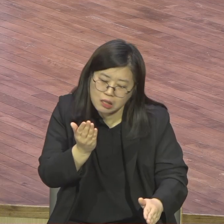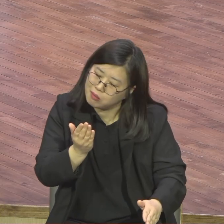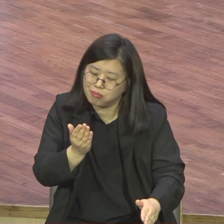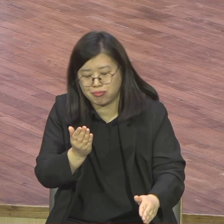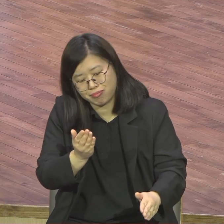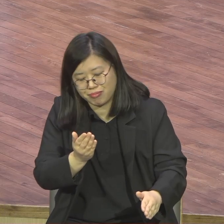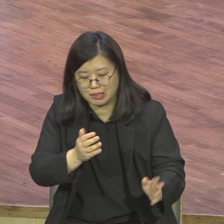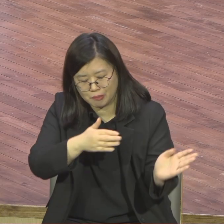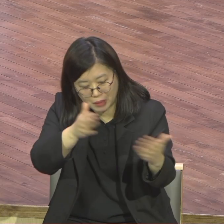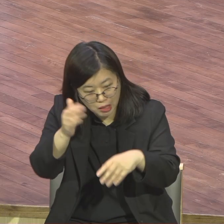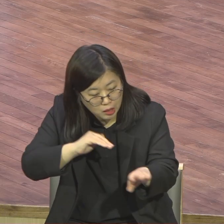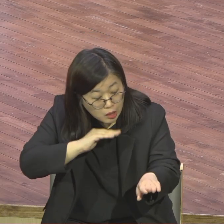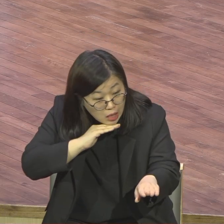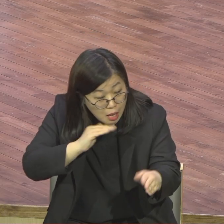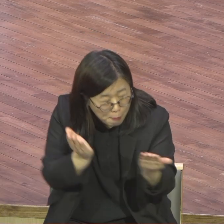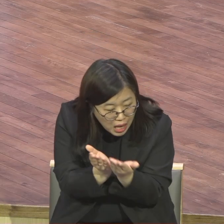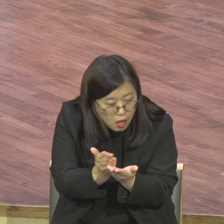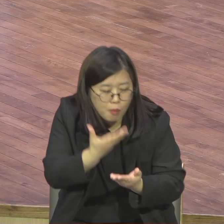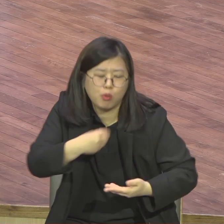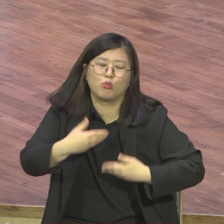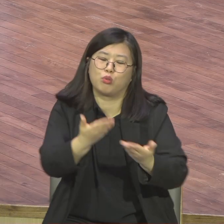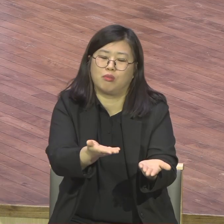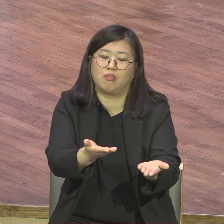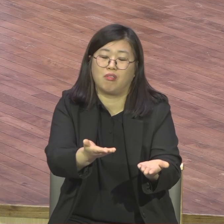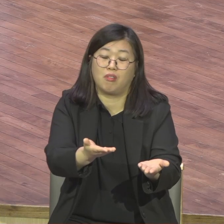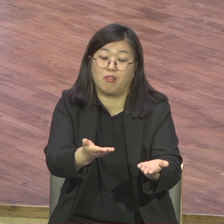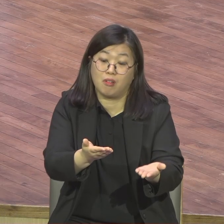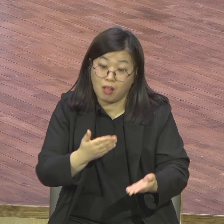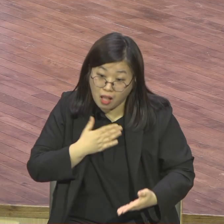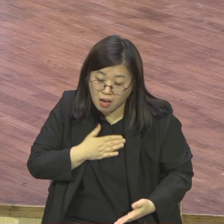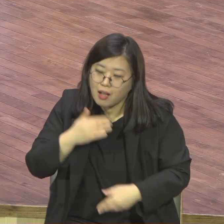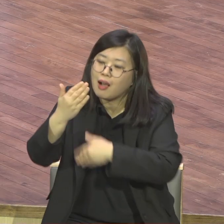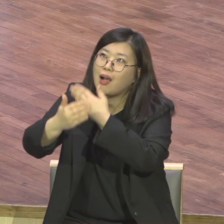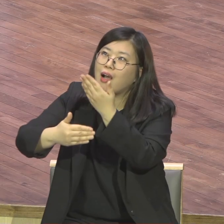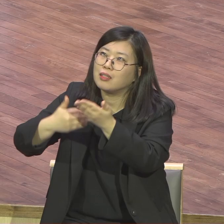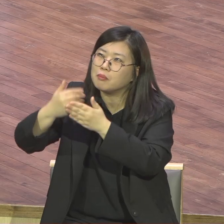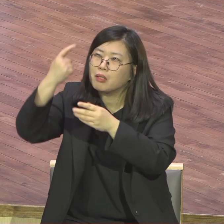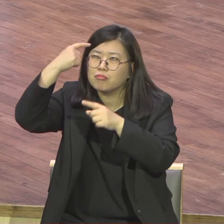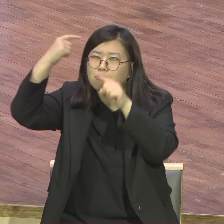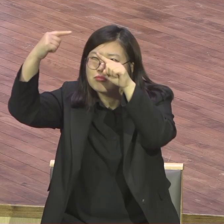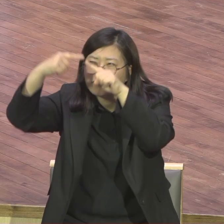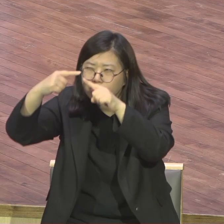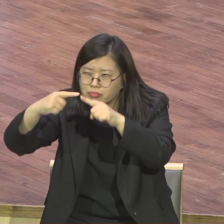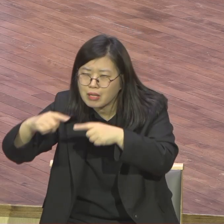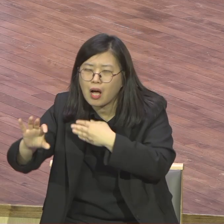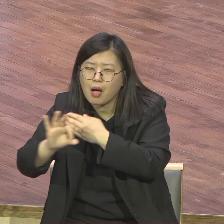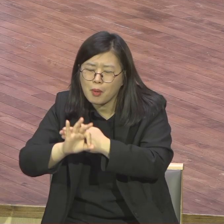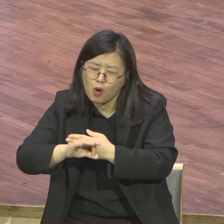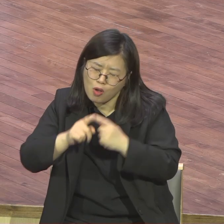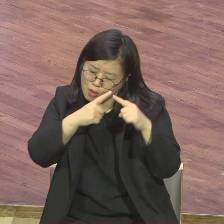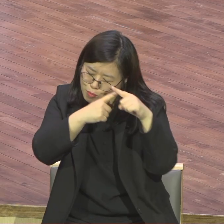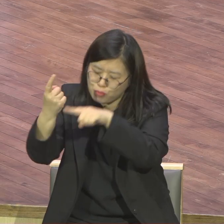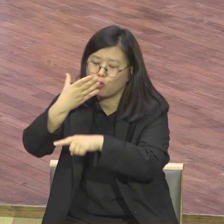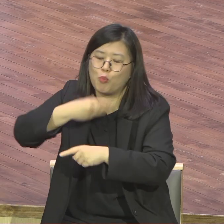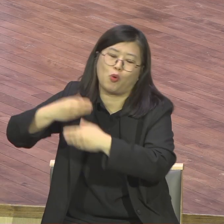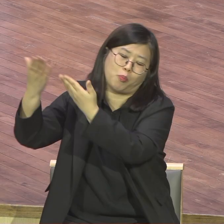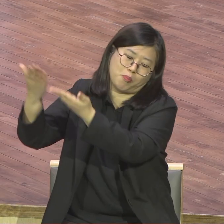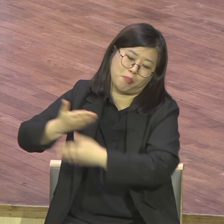그 좋으신 하나님 이 체험한 사람들이 부르는 찬양이 좋으신 하나님 좋으신 좋으신 나의